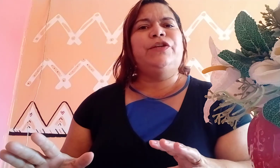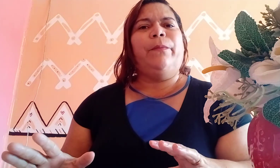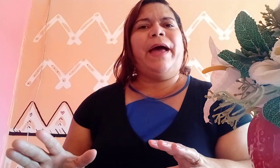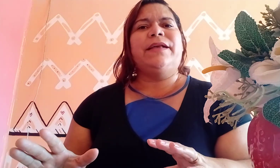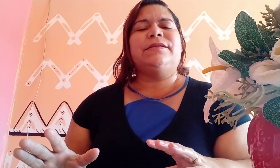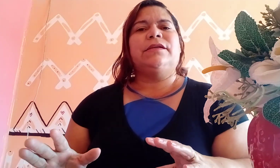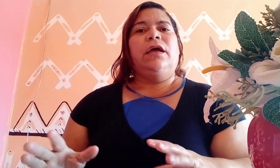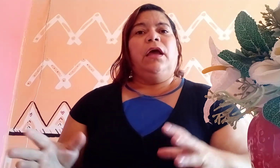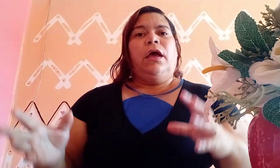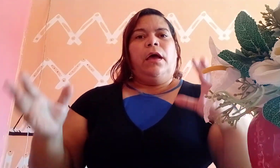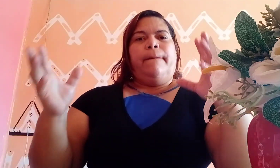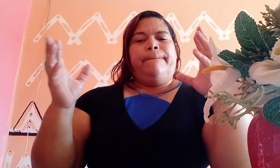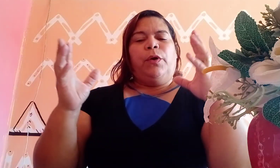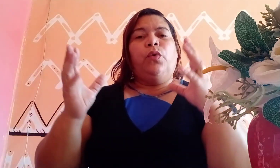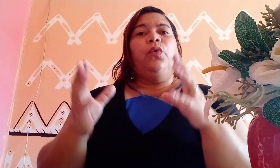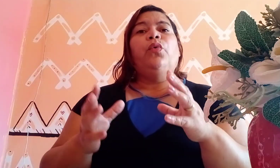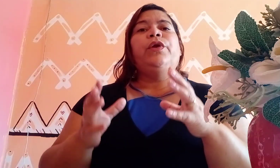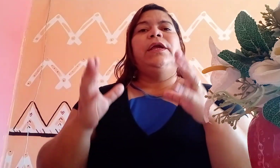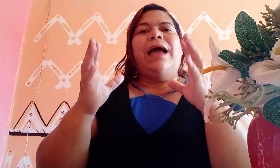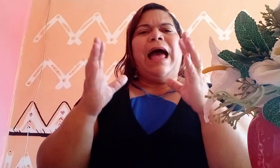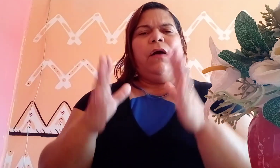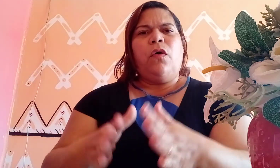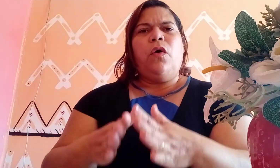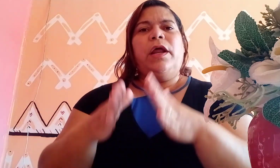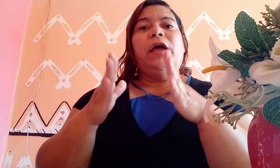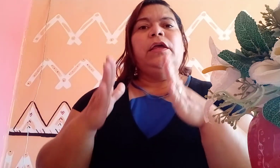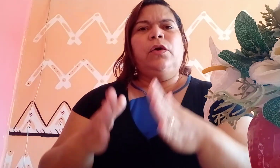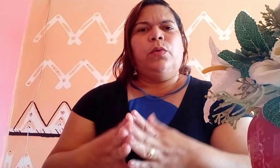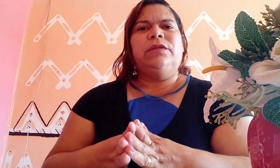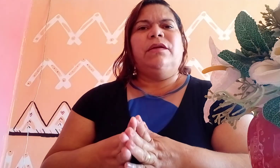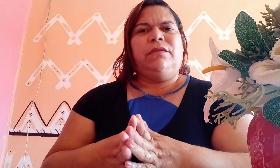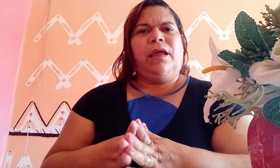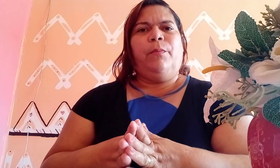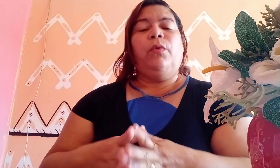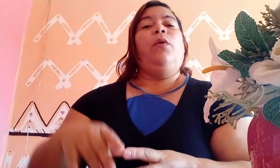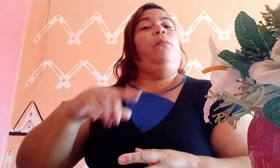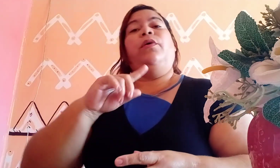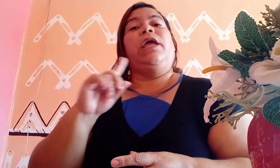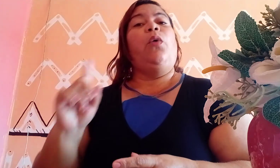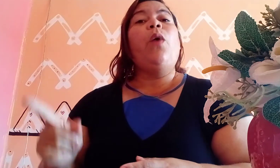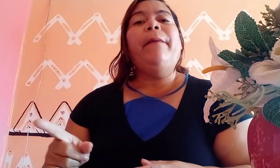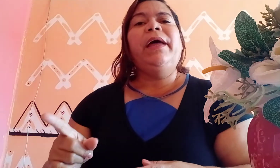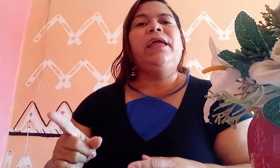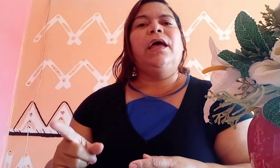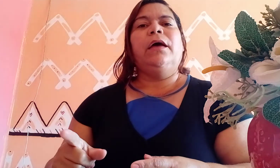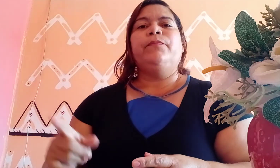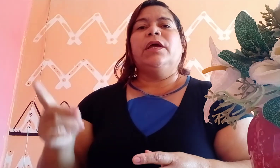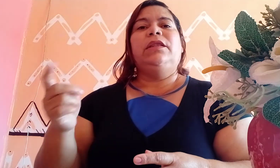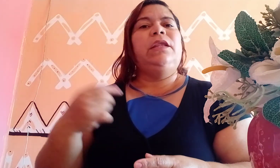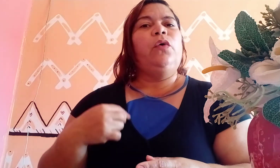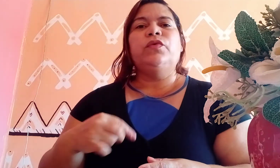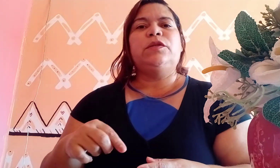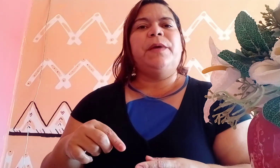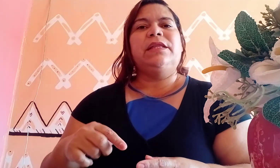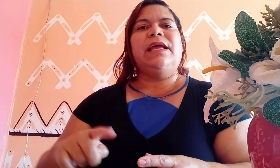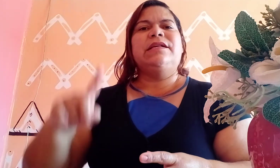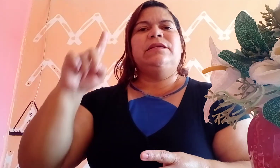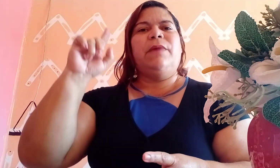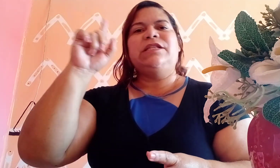demais. Procure agora, enquanto há tempo, porque o amanhã não nos pertence, mas